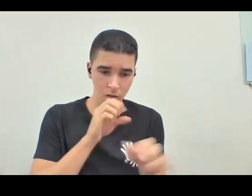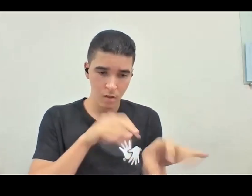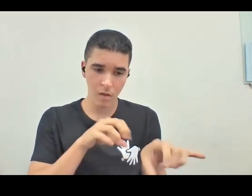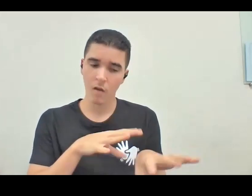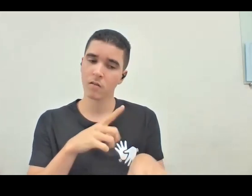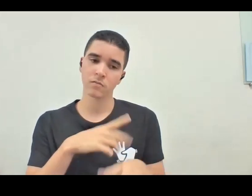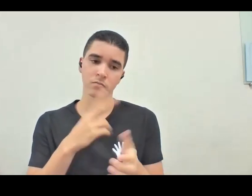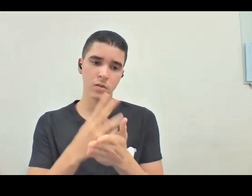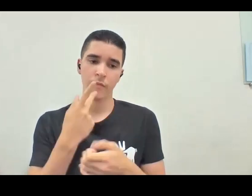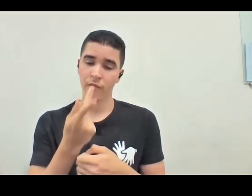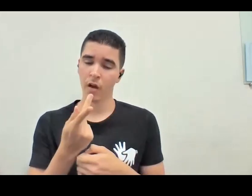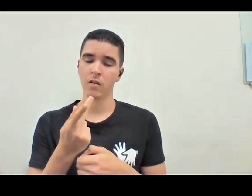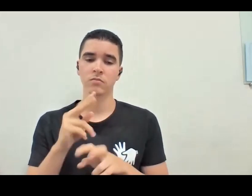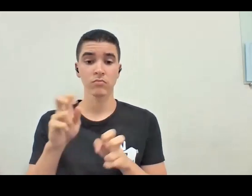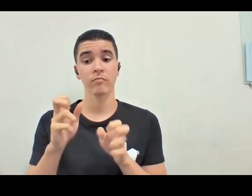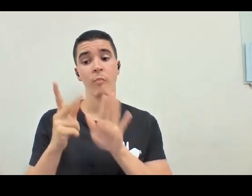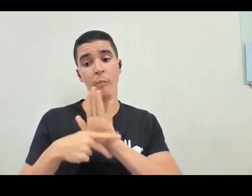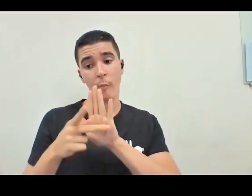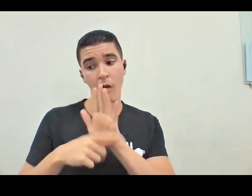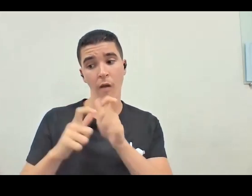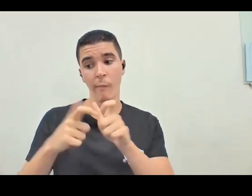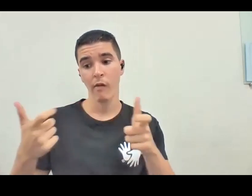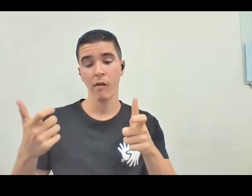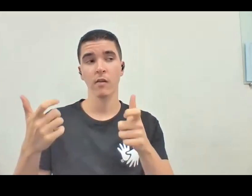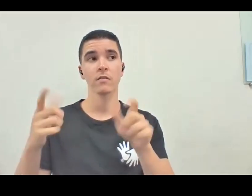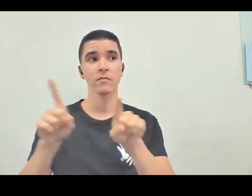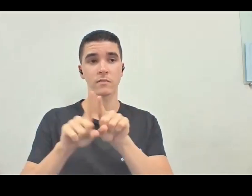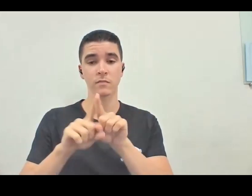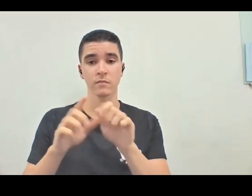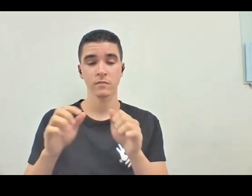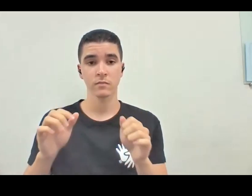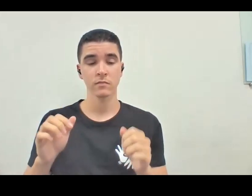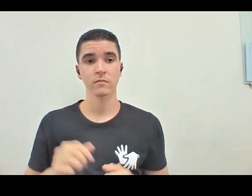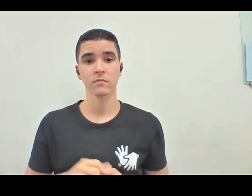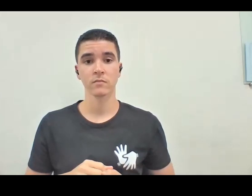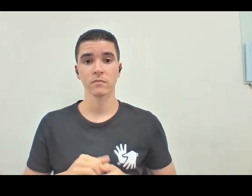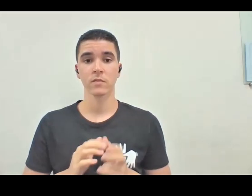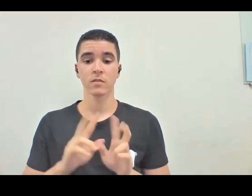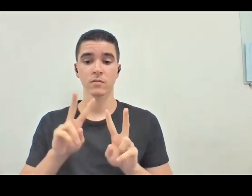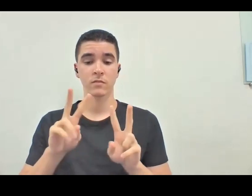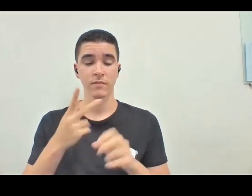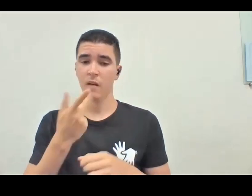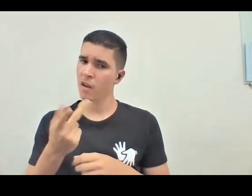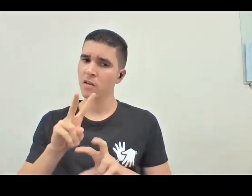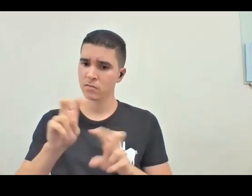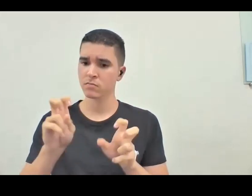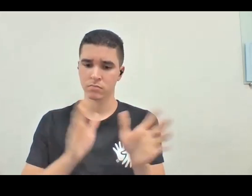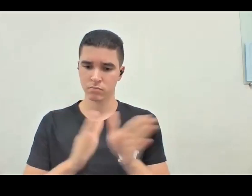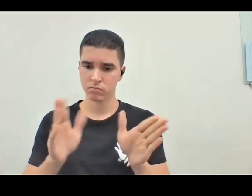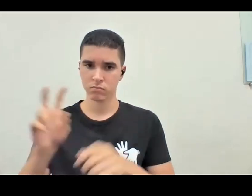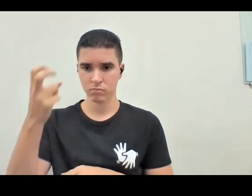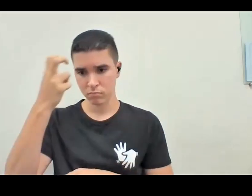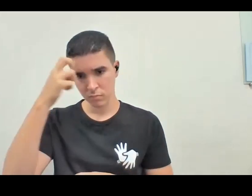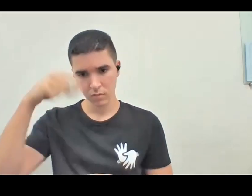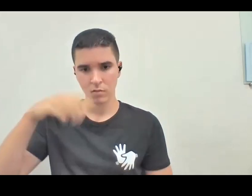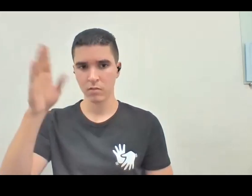projeto maior, coletivo, de fazer uma memória das ações de acessibilidade cultural no Brasil. Porque a gente não começou